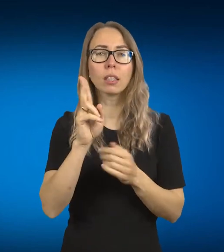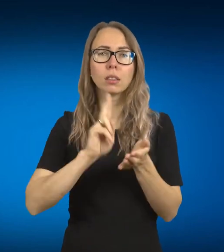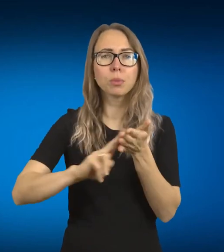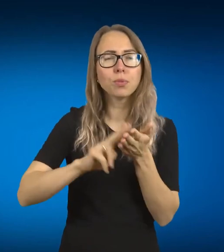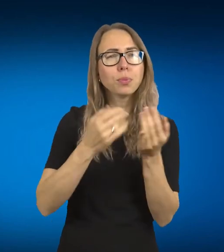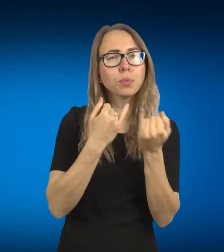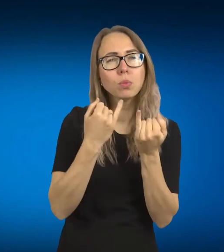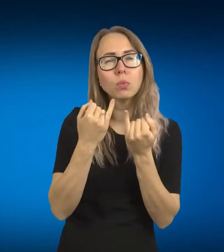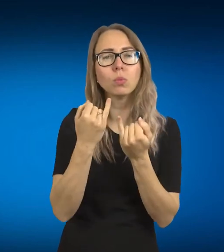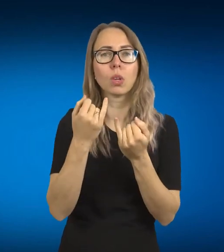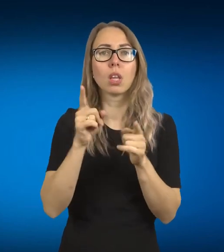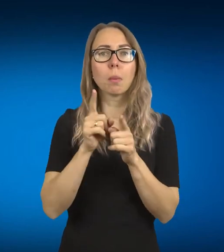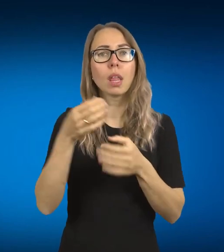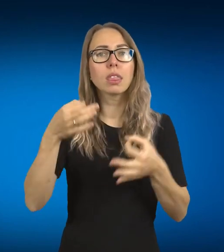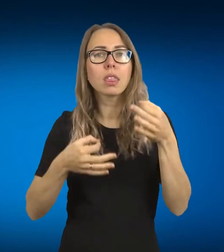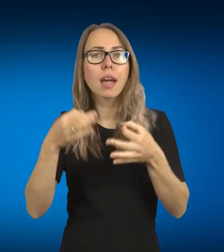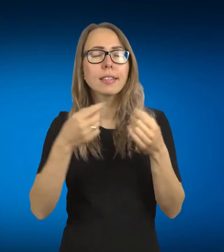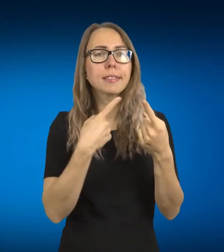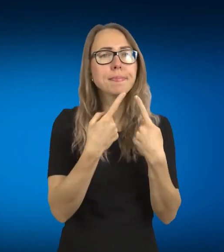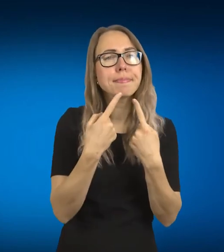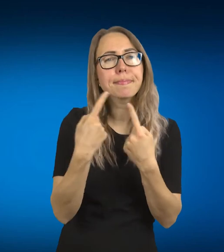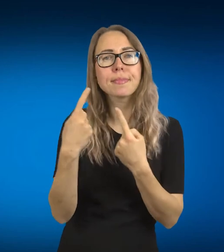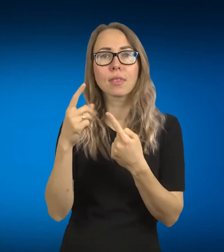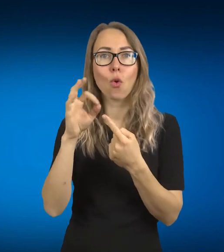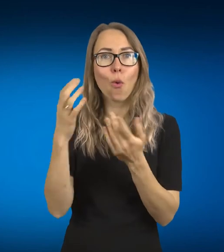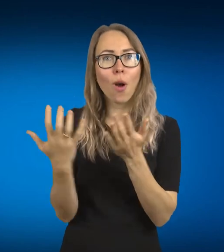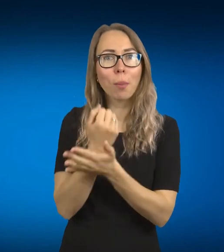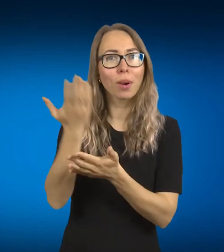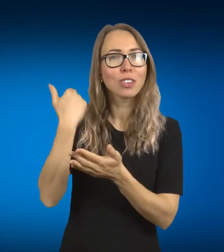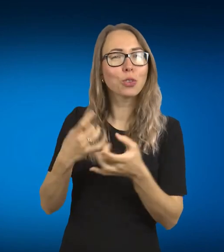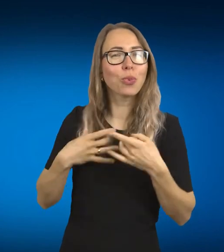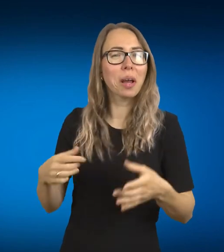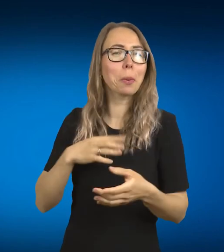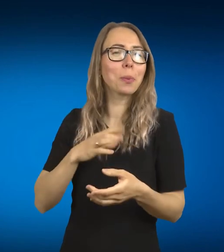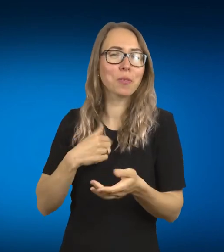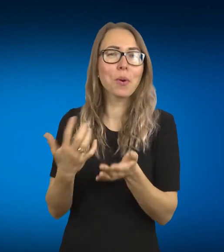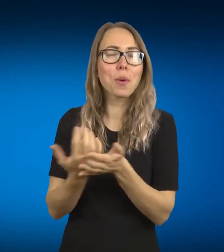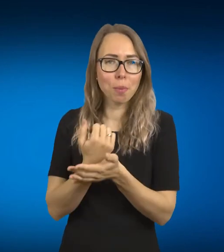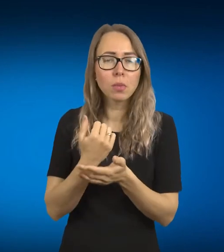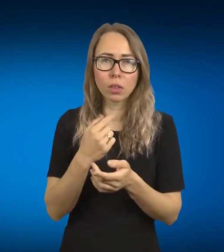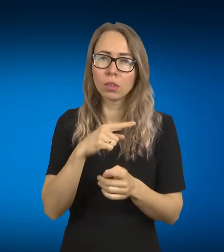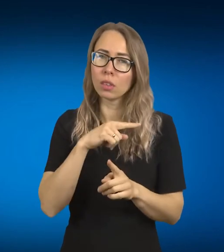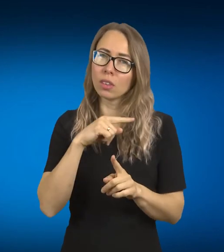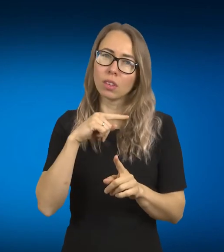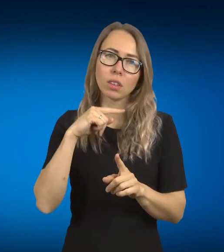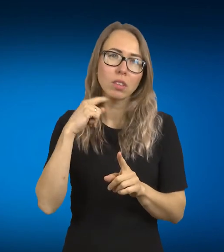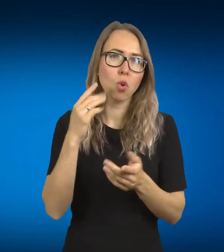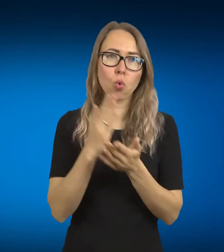konsultaciją, kur laimėjom jūsų renginį. Tikrai labai daug dalykų padėjo įsispręsti, kur kas lengviau negu ten